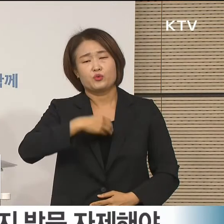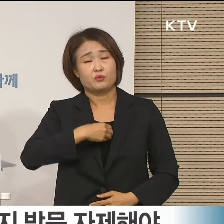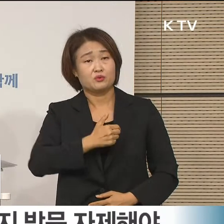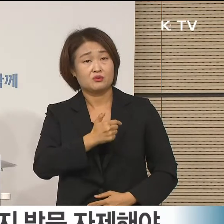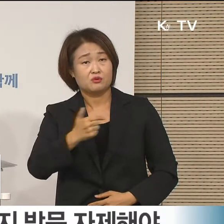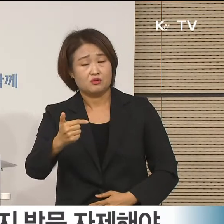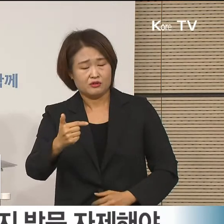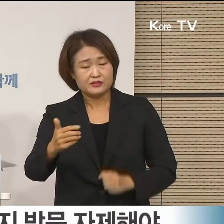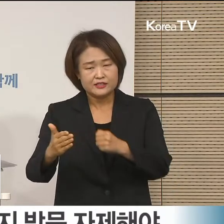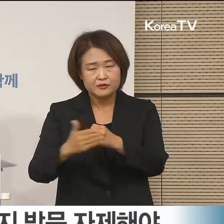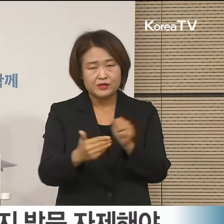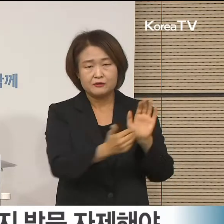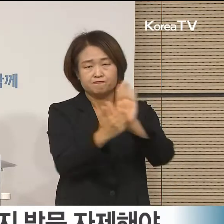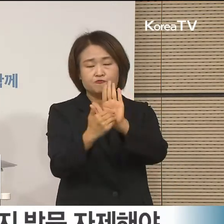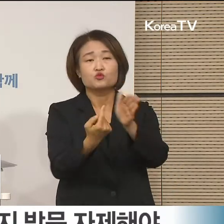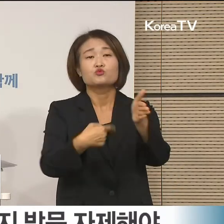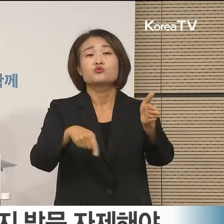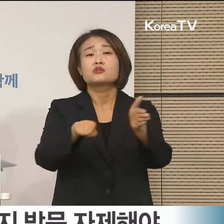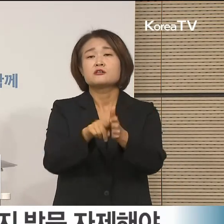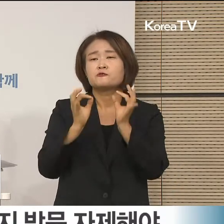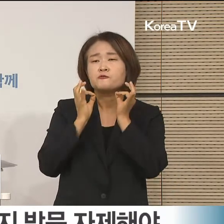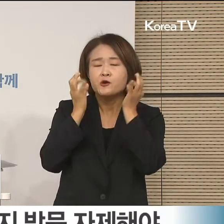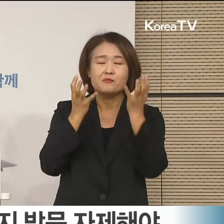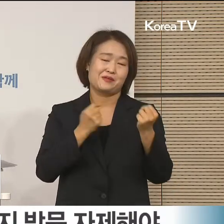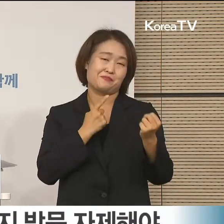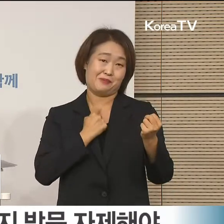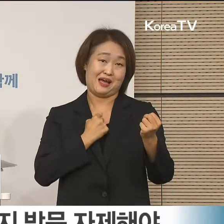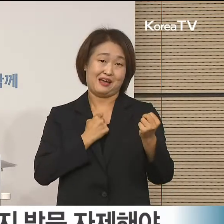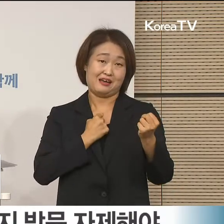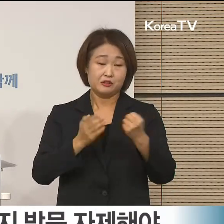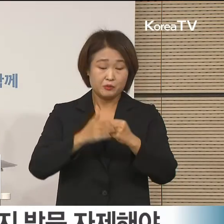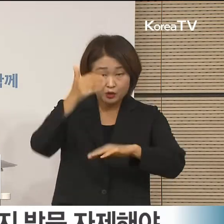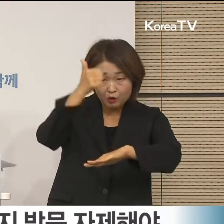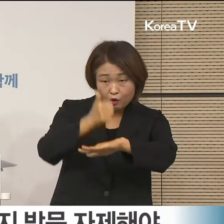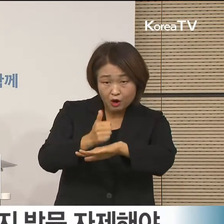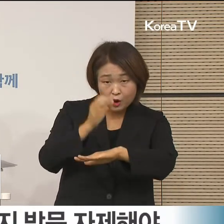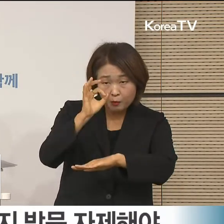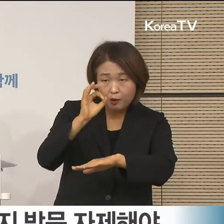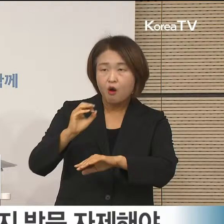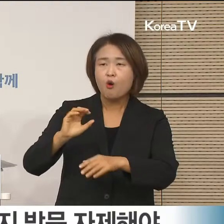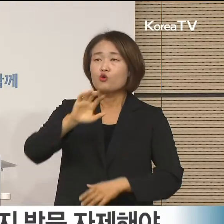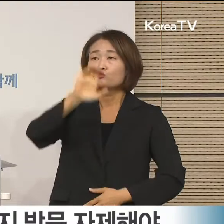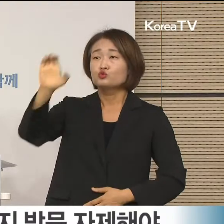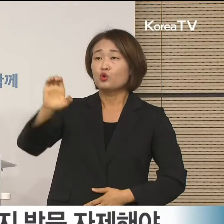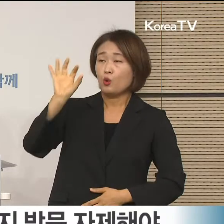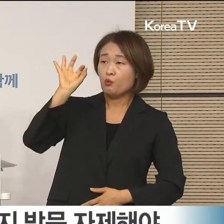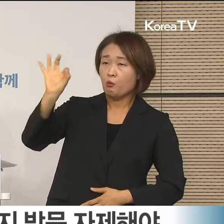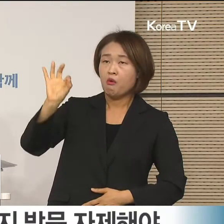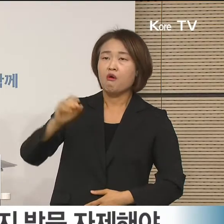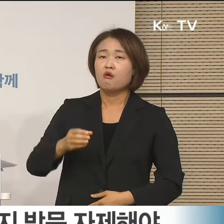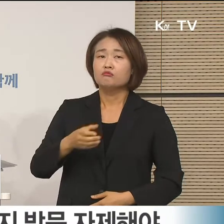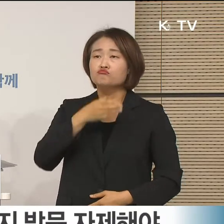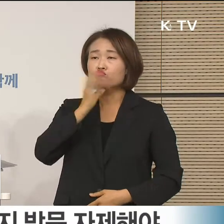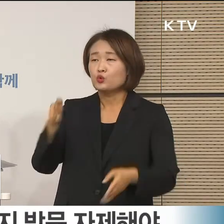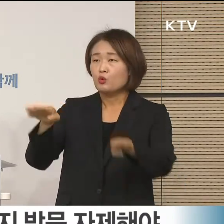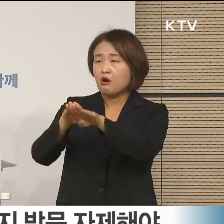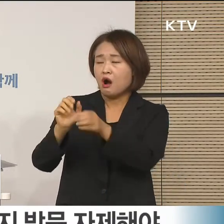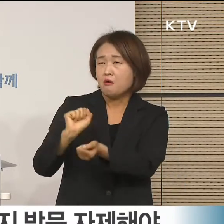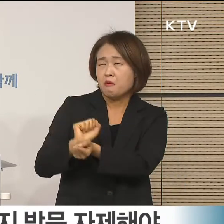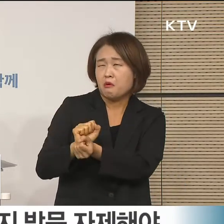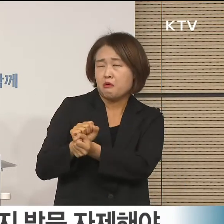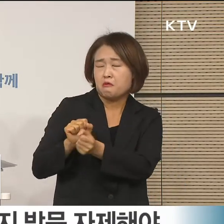기울였으며 그 결과 외국과는 달리 시설 내 대규모 감염이 최소화될 수 있었습니다.